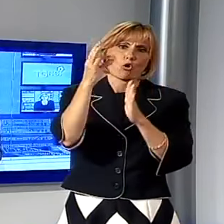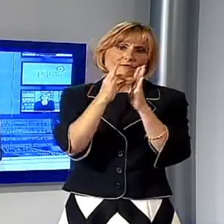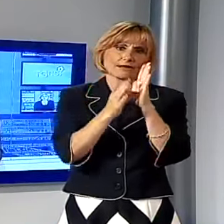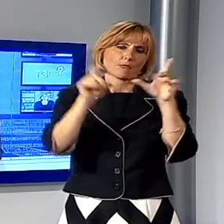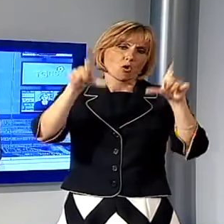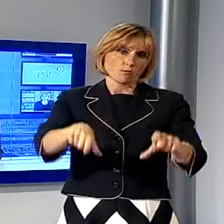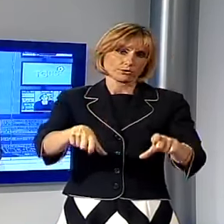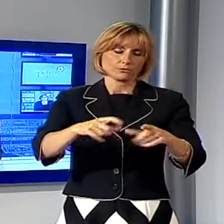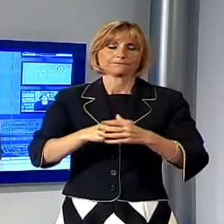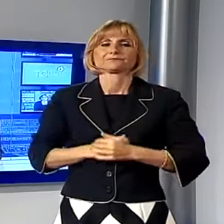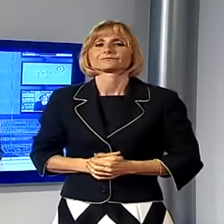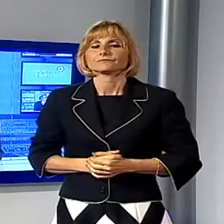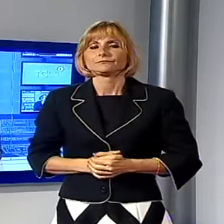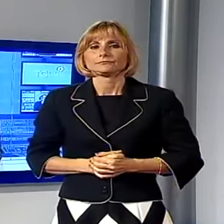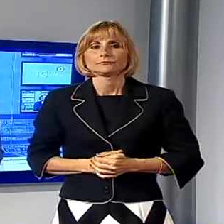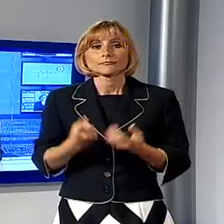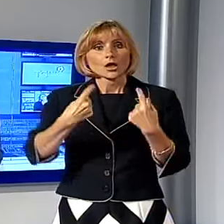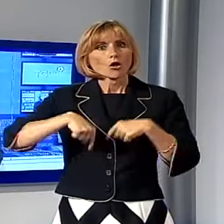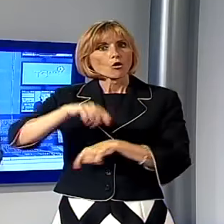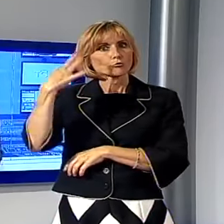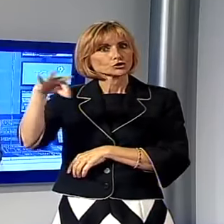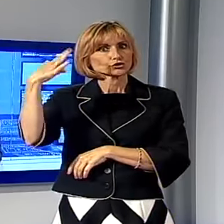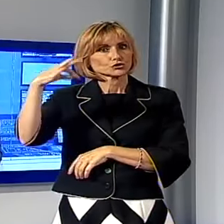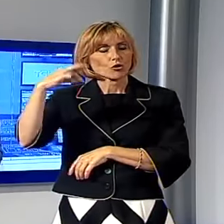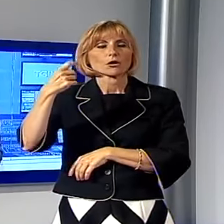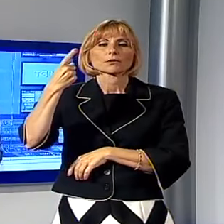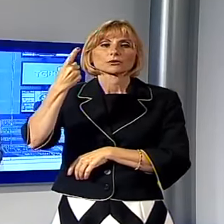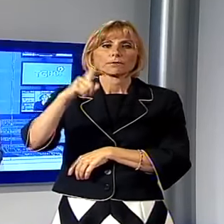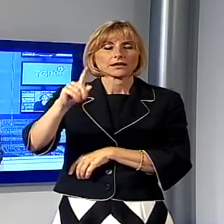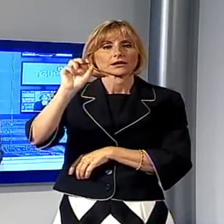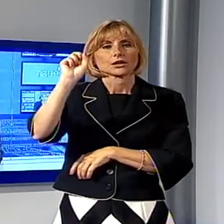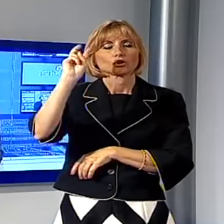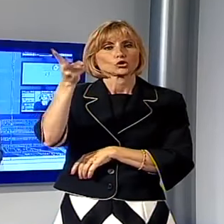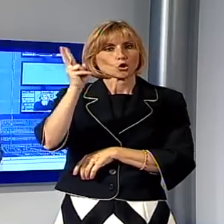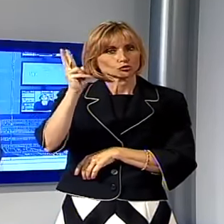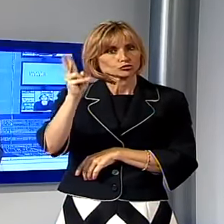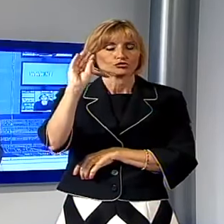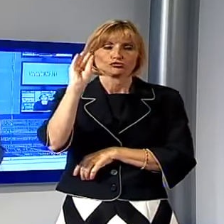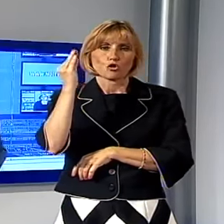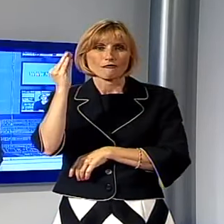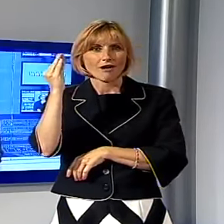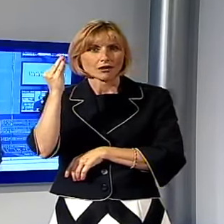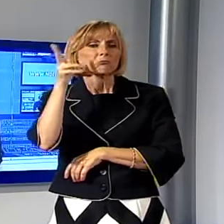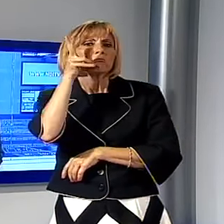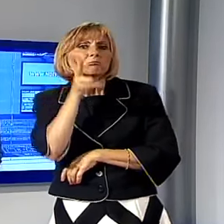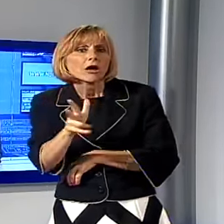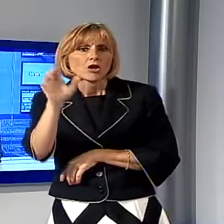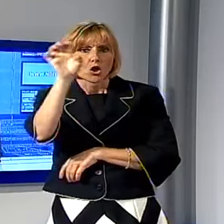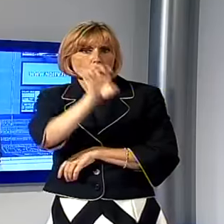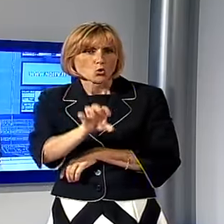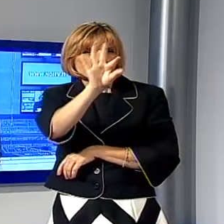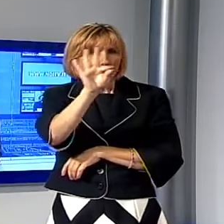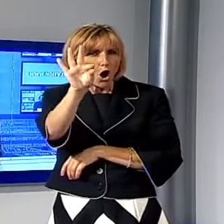una prestigiosa commissione per 12 giovani 12 talenti europei scelti proprio